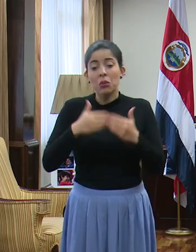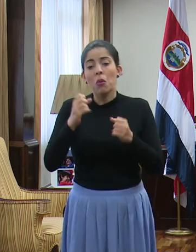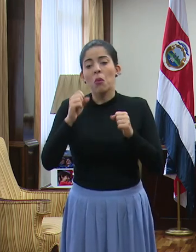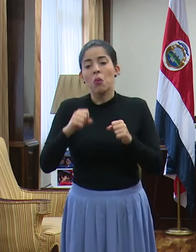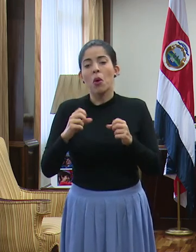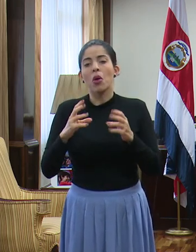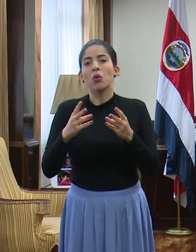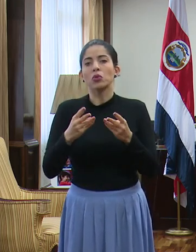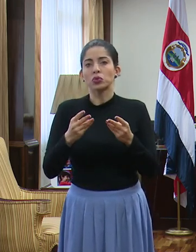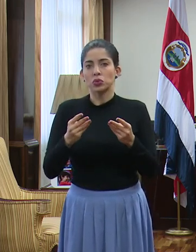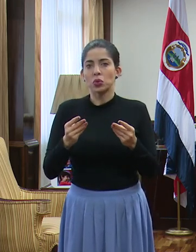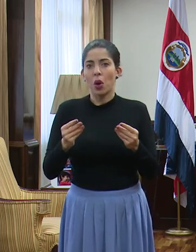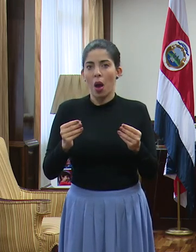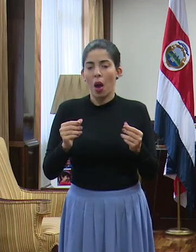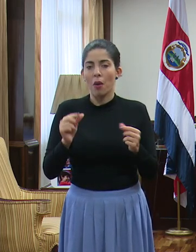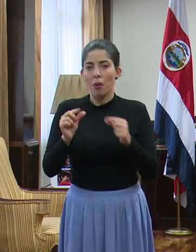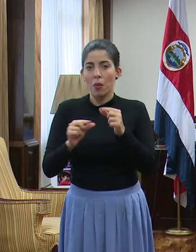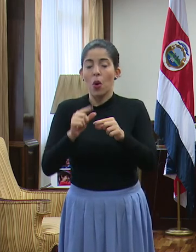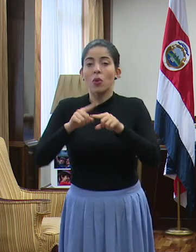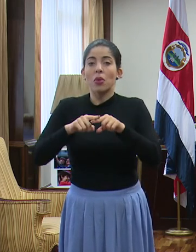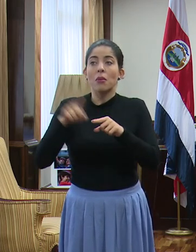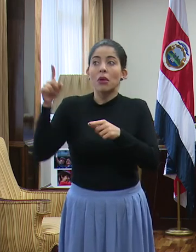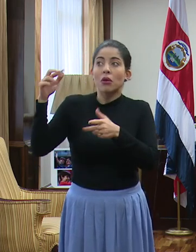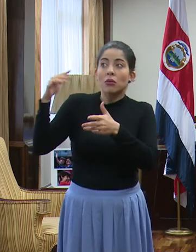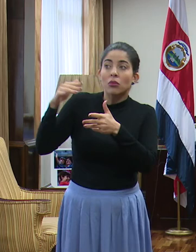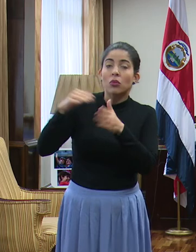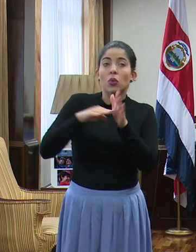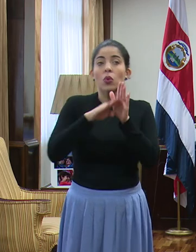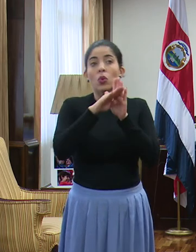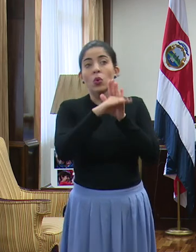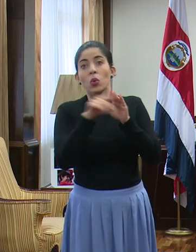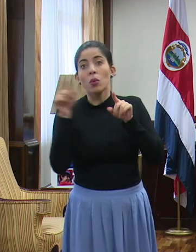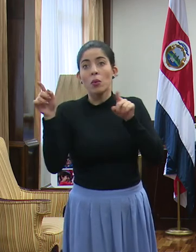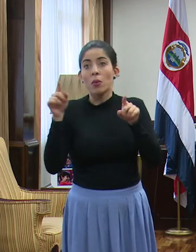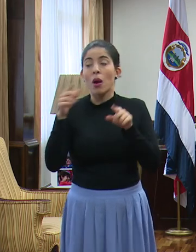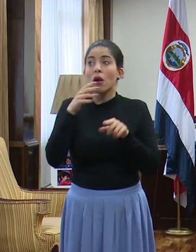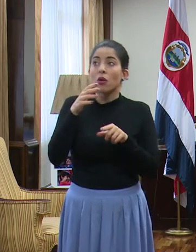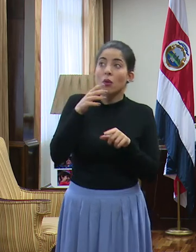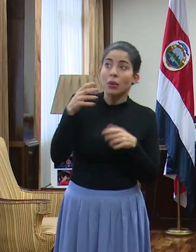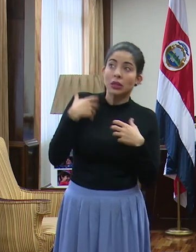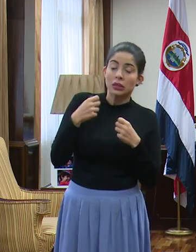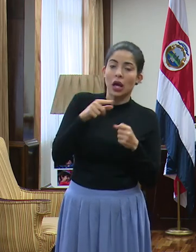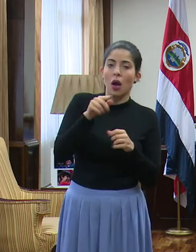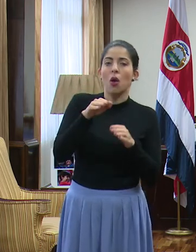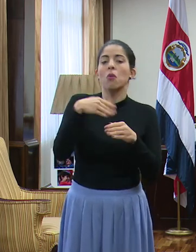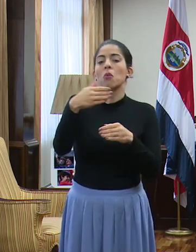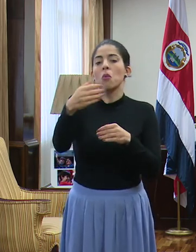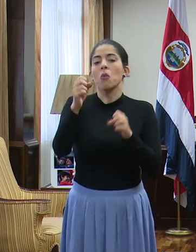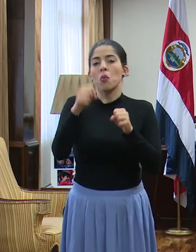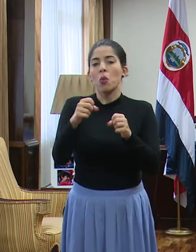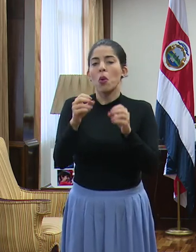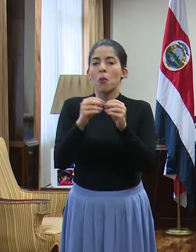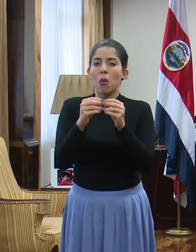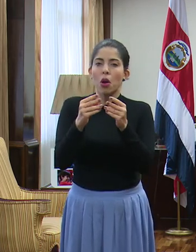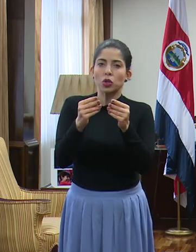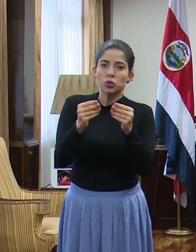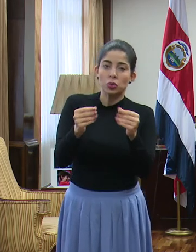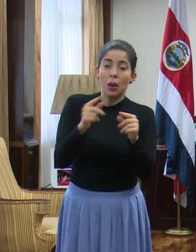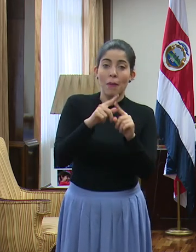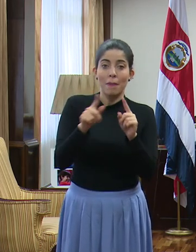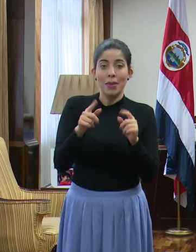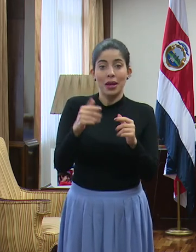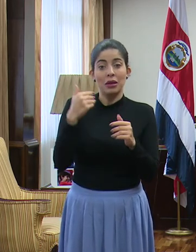de acuerdo a lo que las autoridades sanitarias recomienden, ¿verdad? Y eventualmente, pues ya podremos